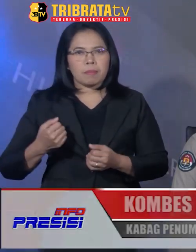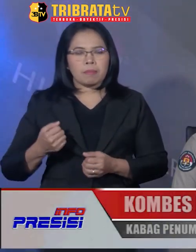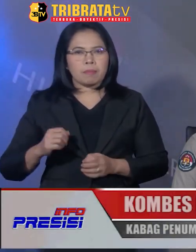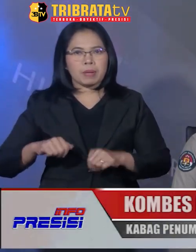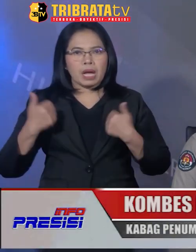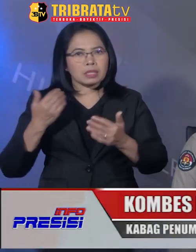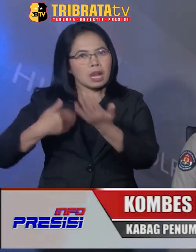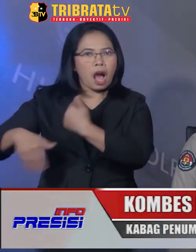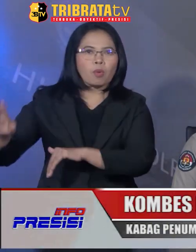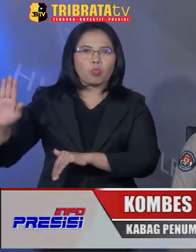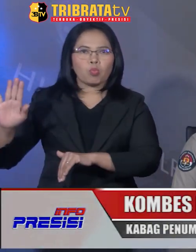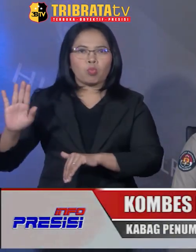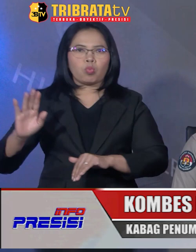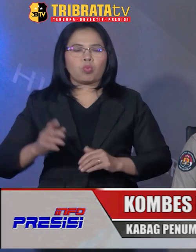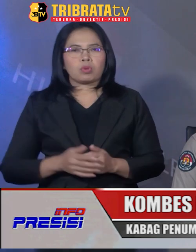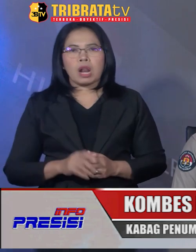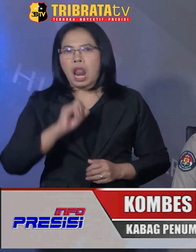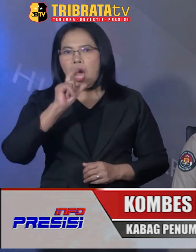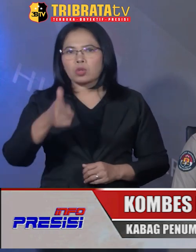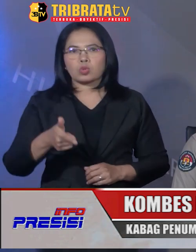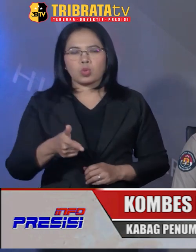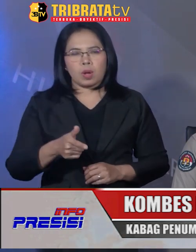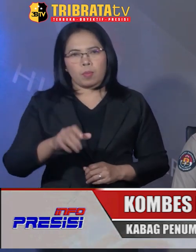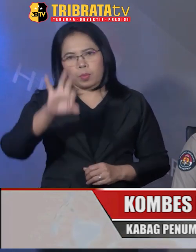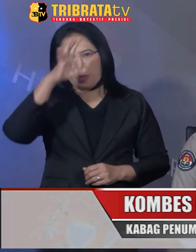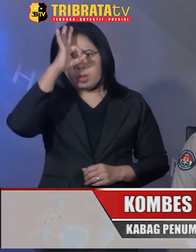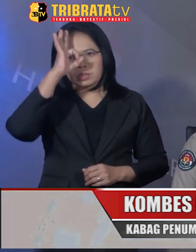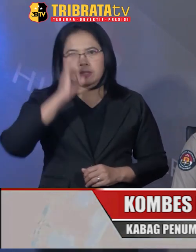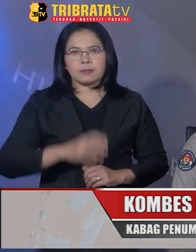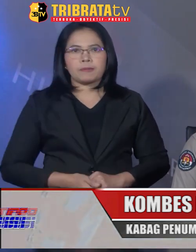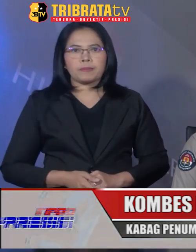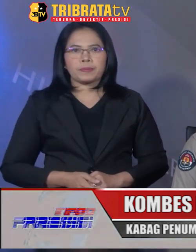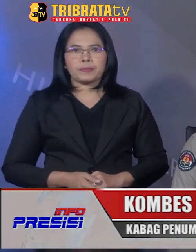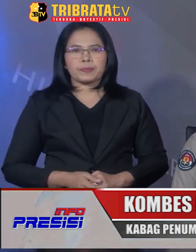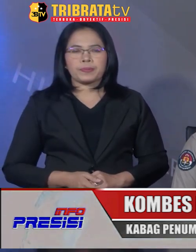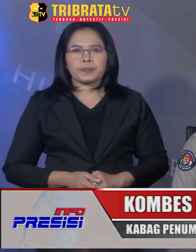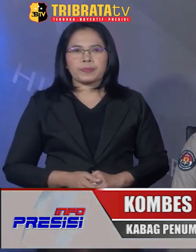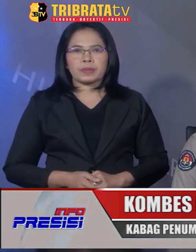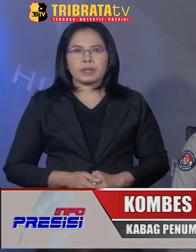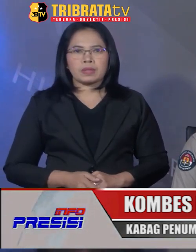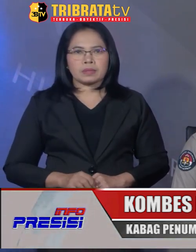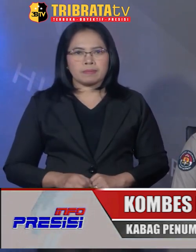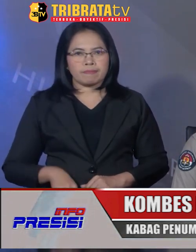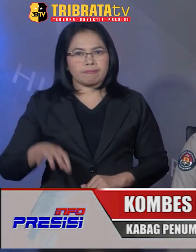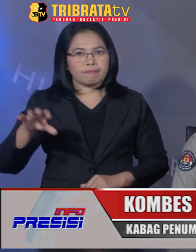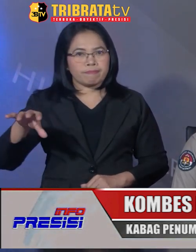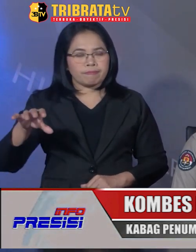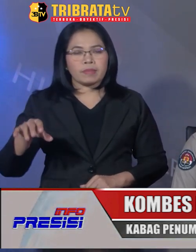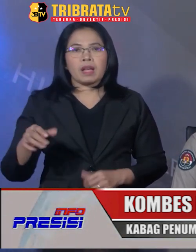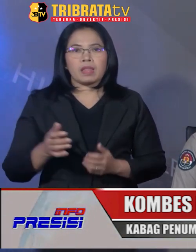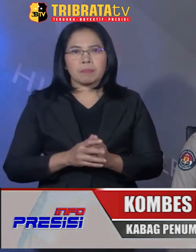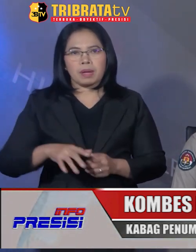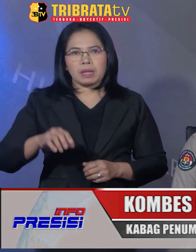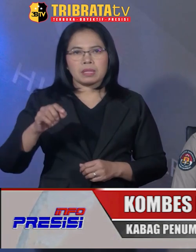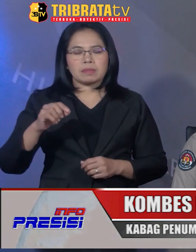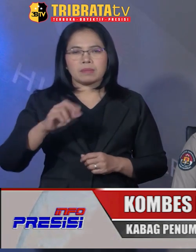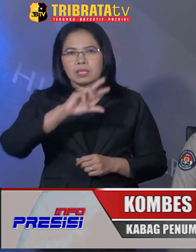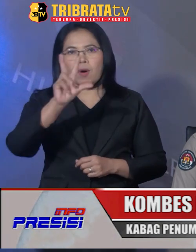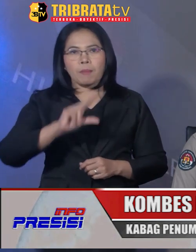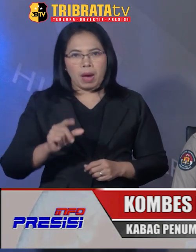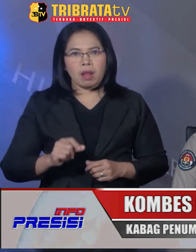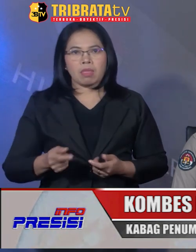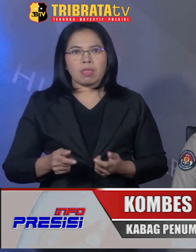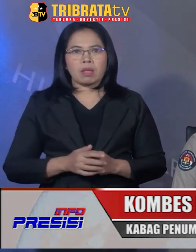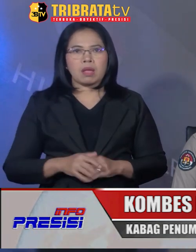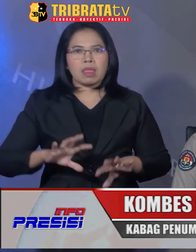melarikan diri, langsung melapor kepada polisi. Selanjutnya, di Polda Jawa Barat, Tim Satgas